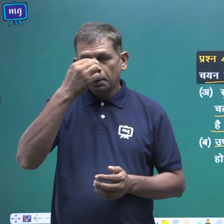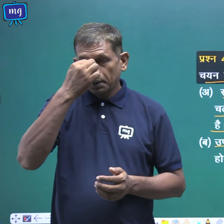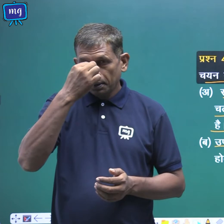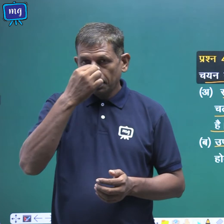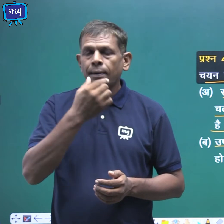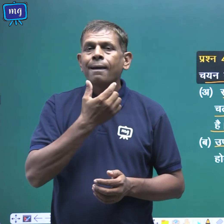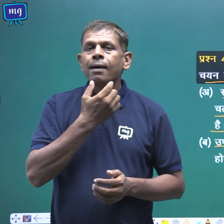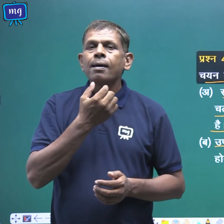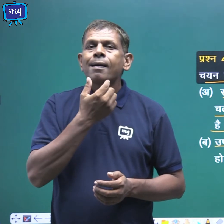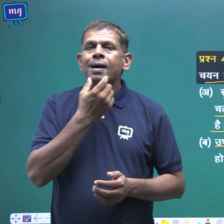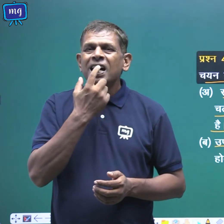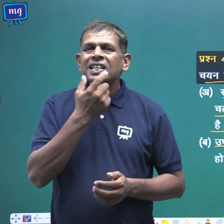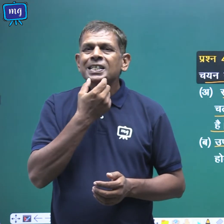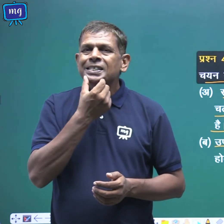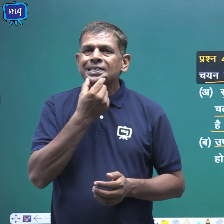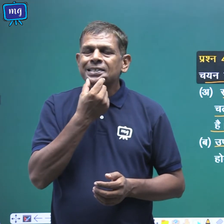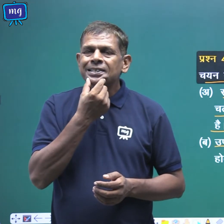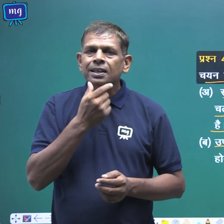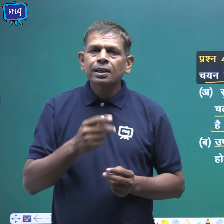अस्ती की अपेक्षा